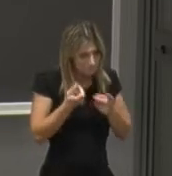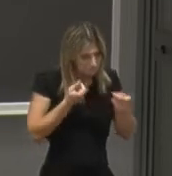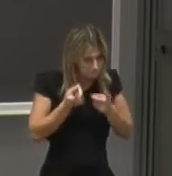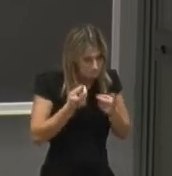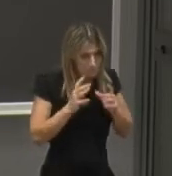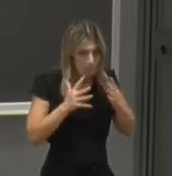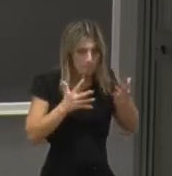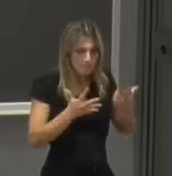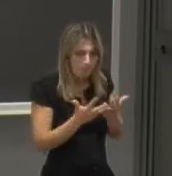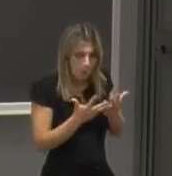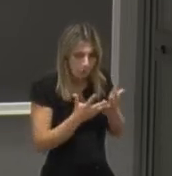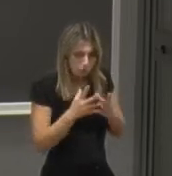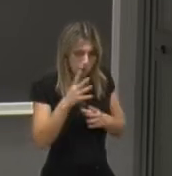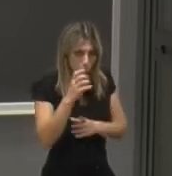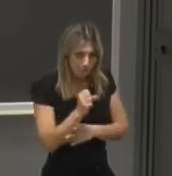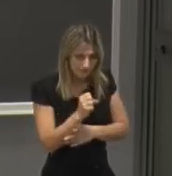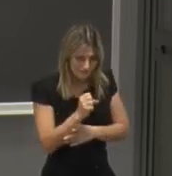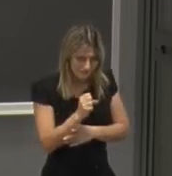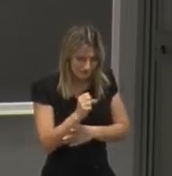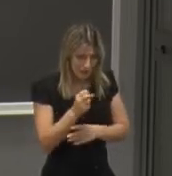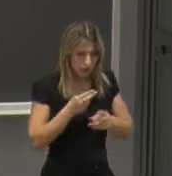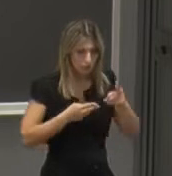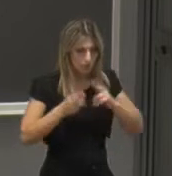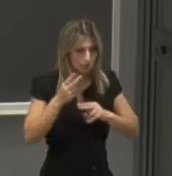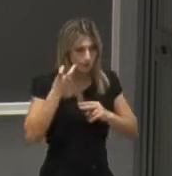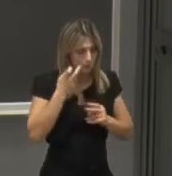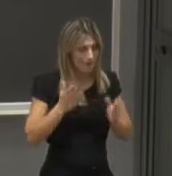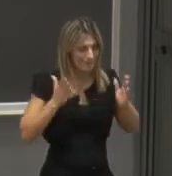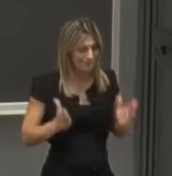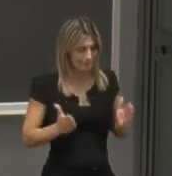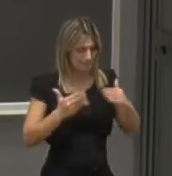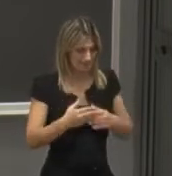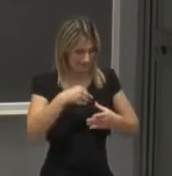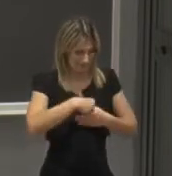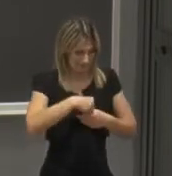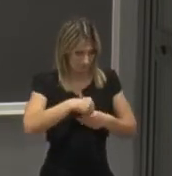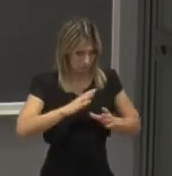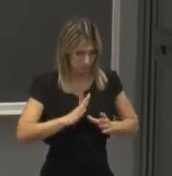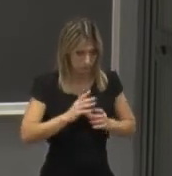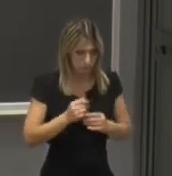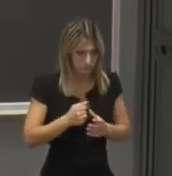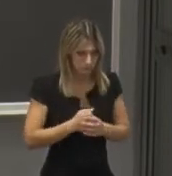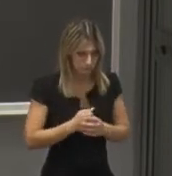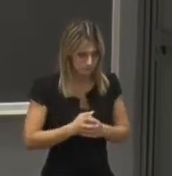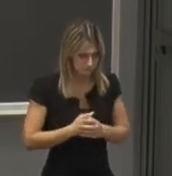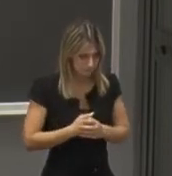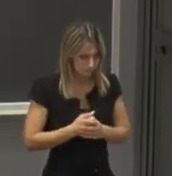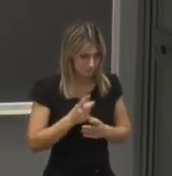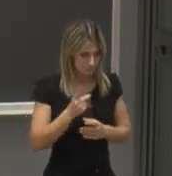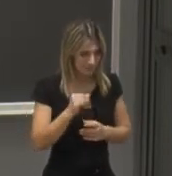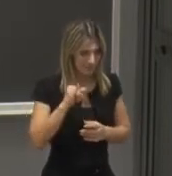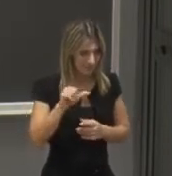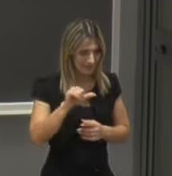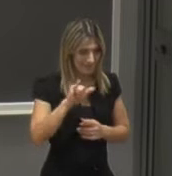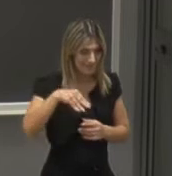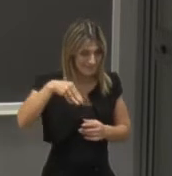che è il mondo universitario in particolare alla realtà dipartimentale di un'università il DISIM come vedete